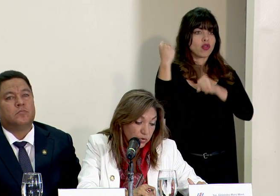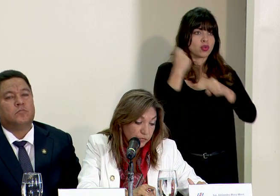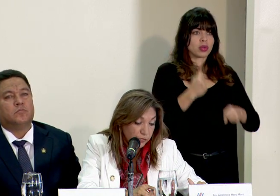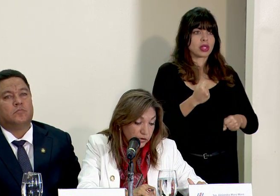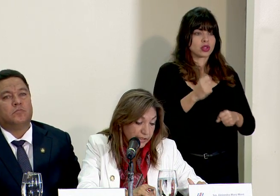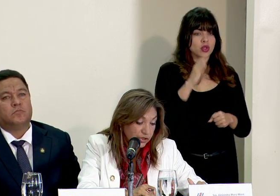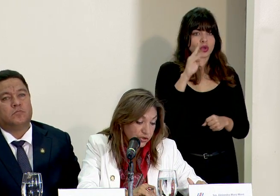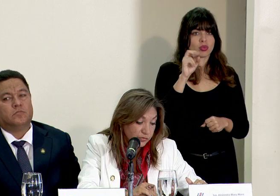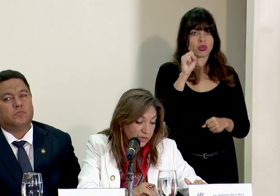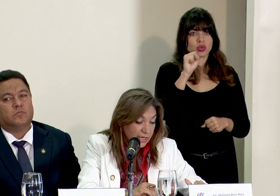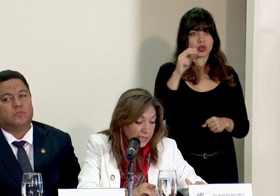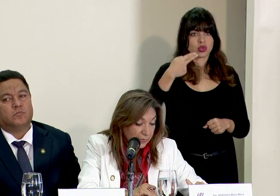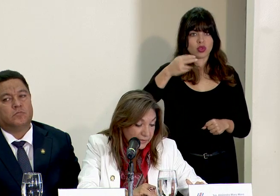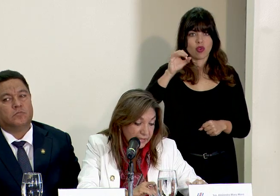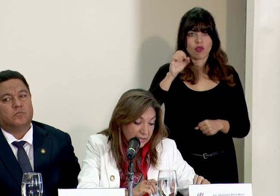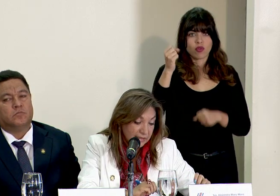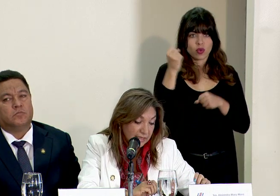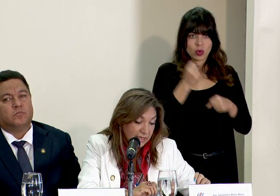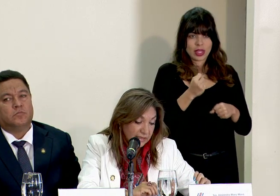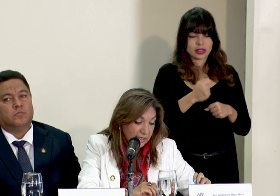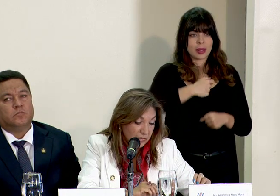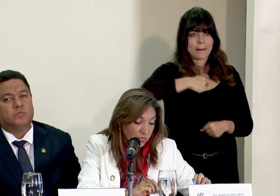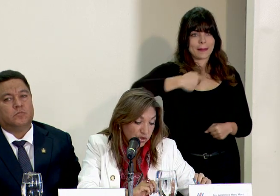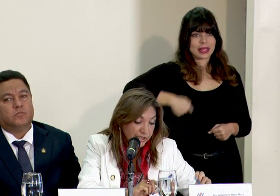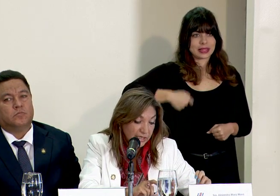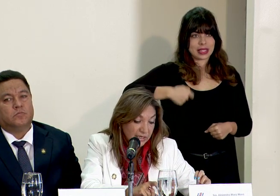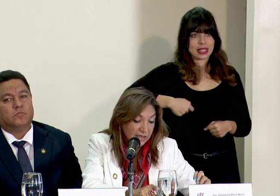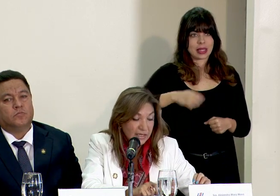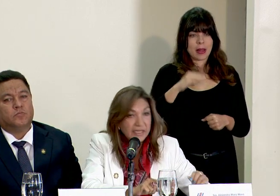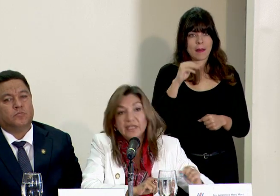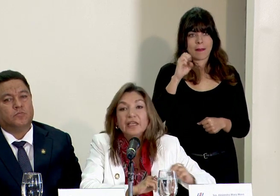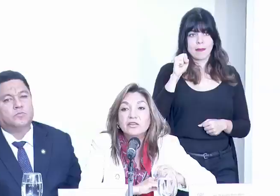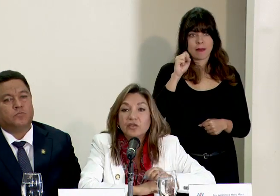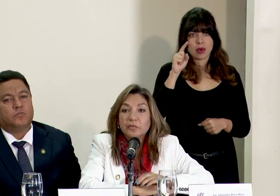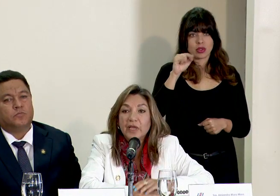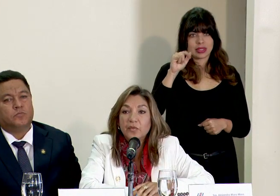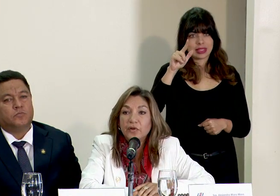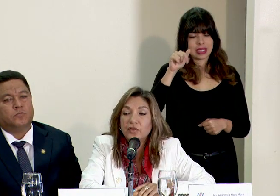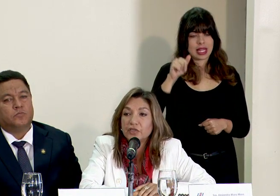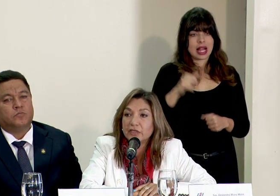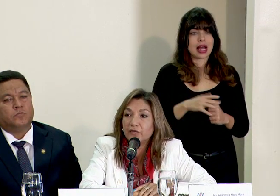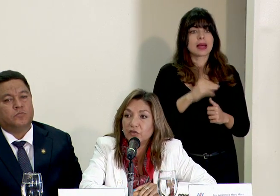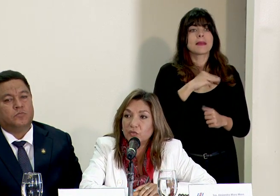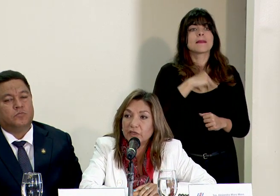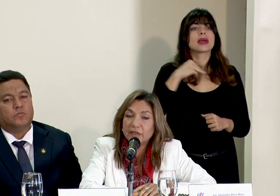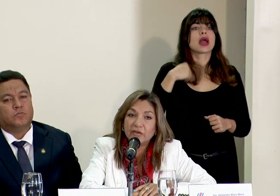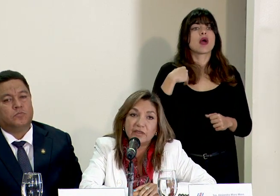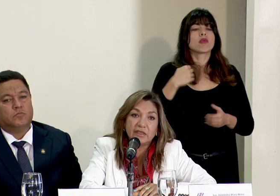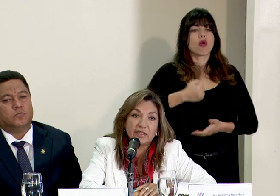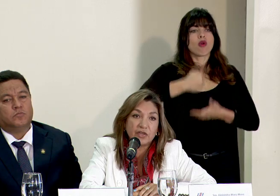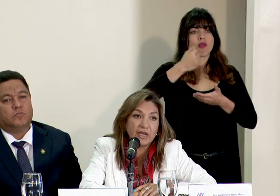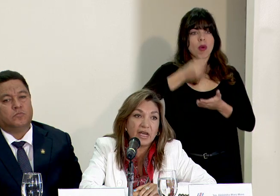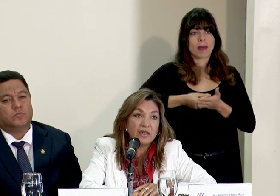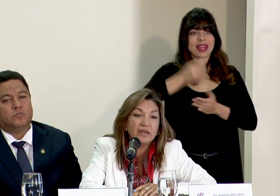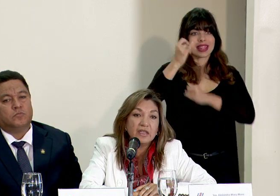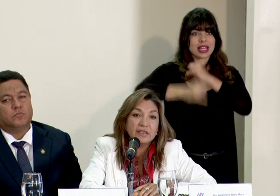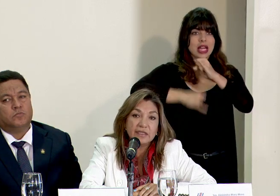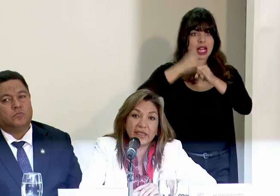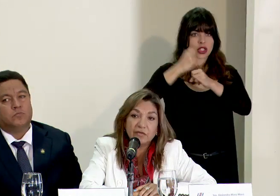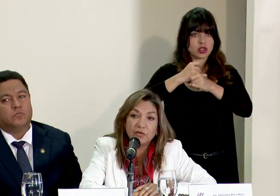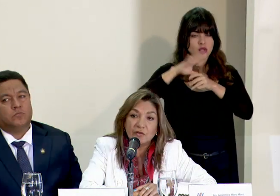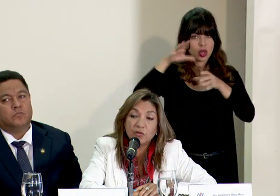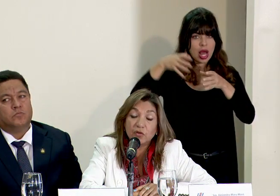Bush Foundation, la presidenta de Mozilla y miembros del Fondo Monetario Internacional,